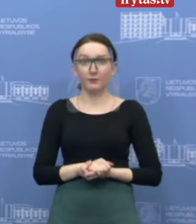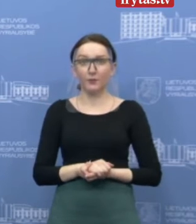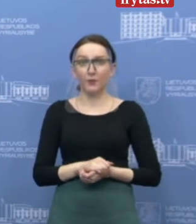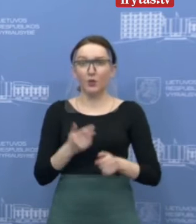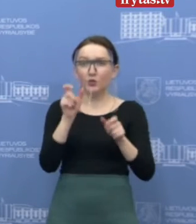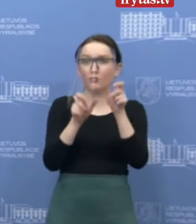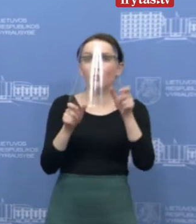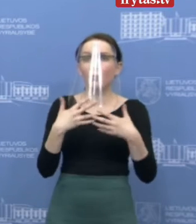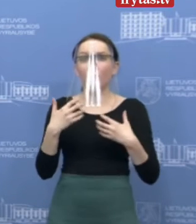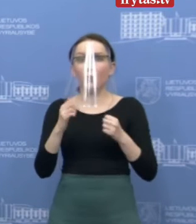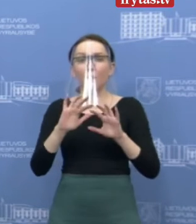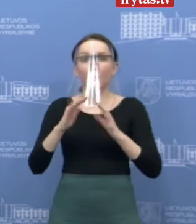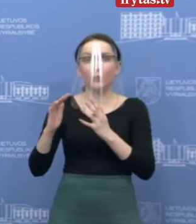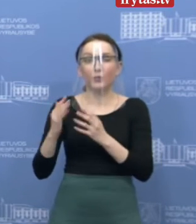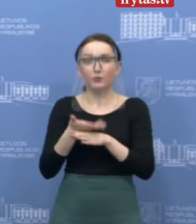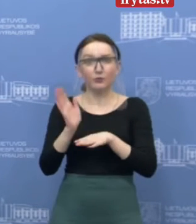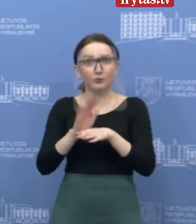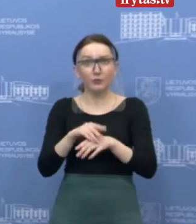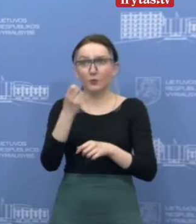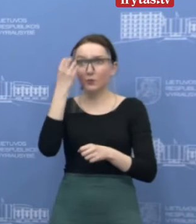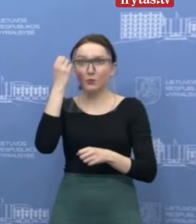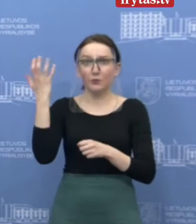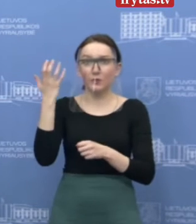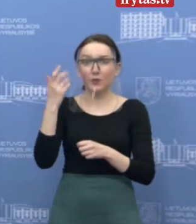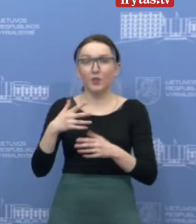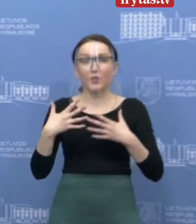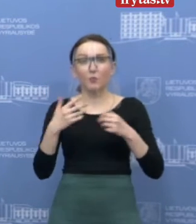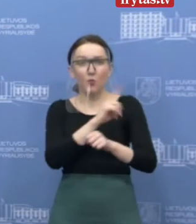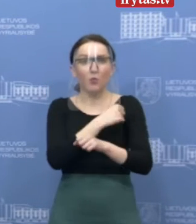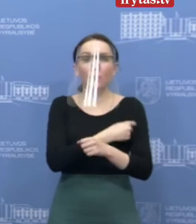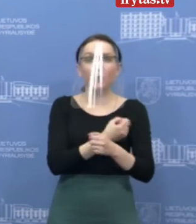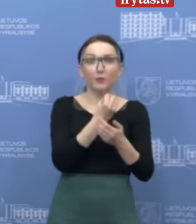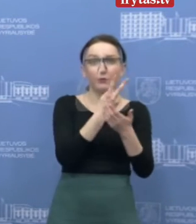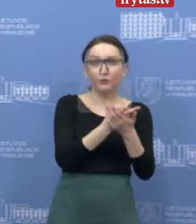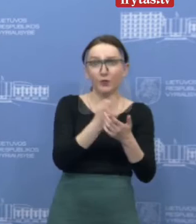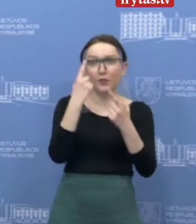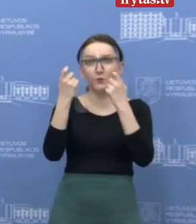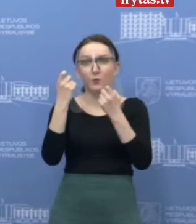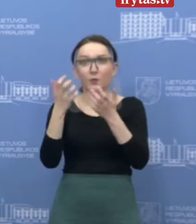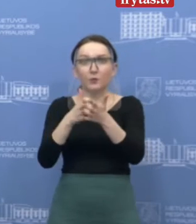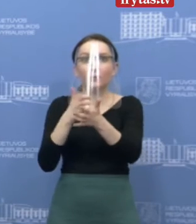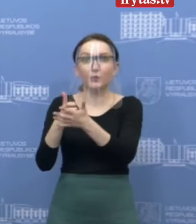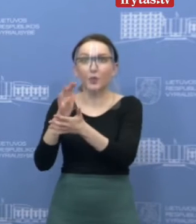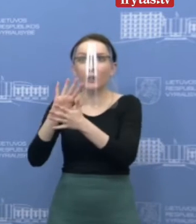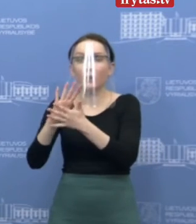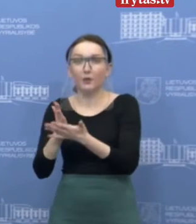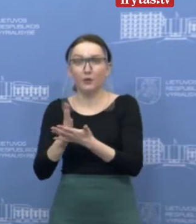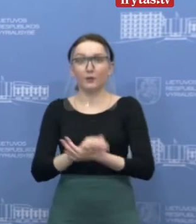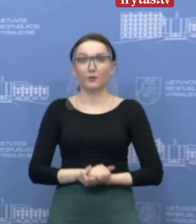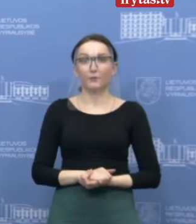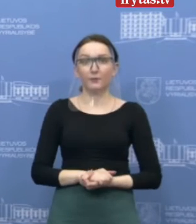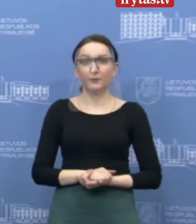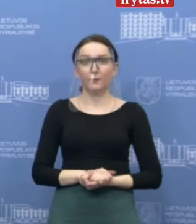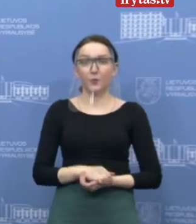atsekti žmonių sveikatos būklę. Sveikatos priežiūrės įstaigams reikia domenų apie simptomų pasireiškimą.